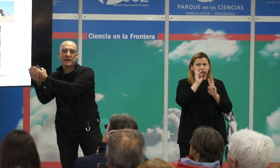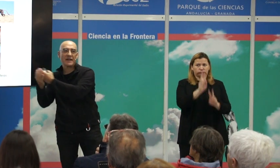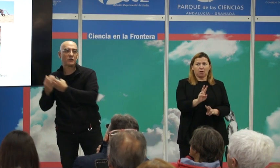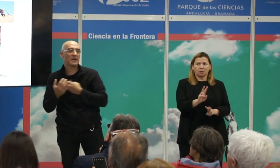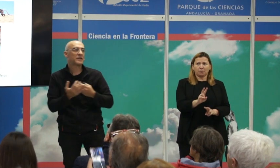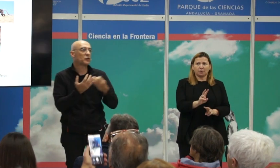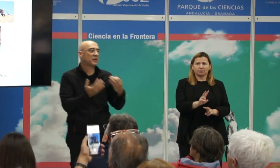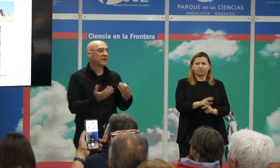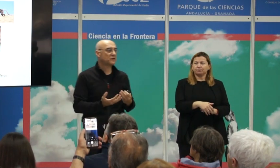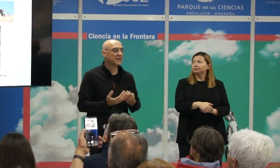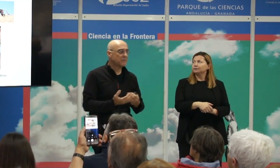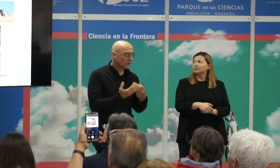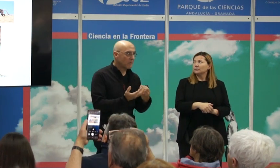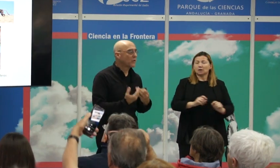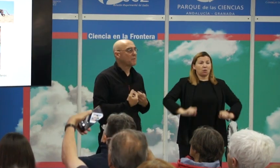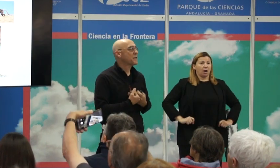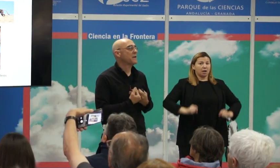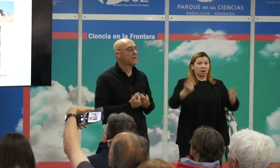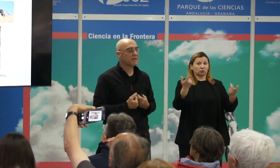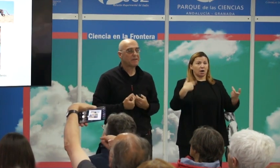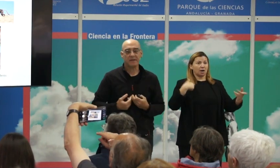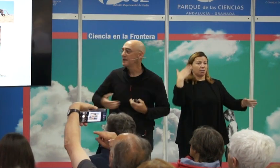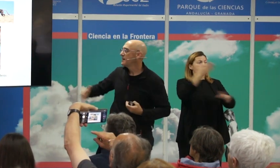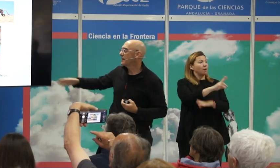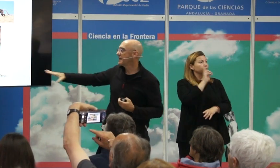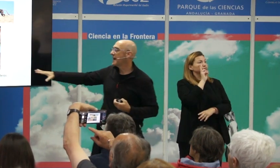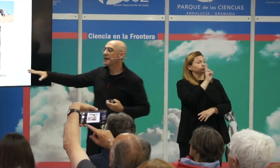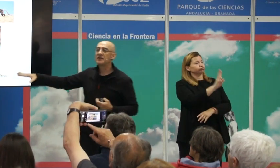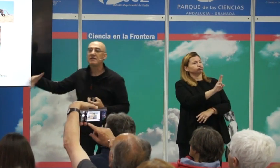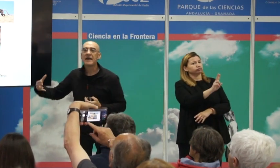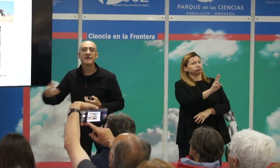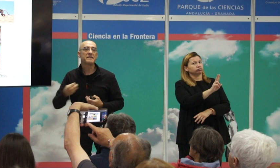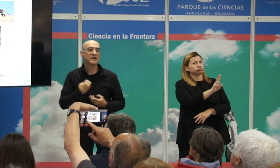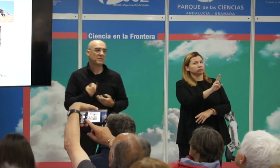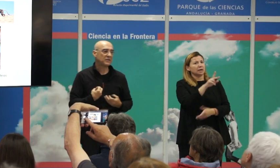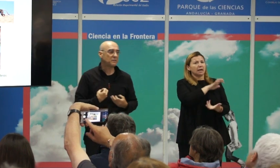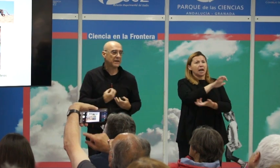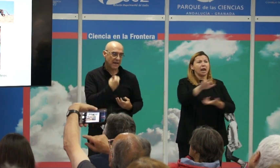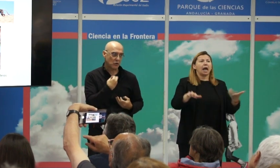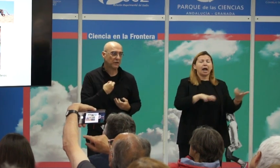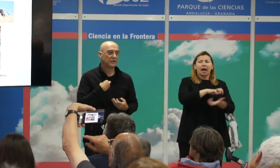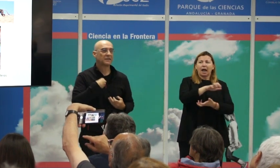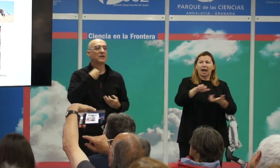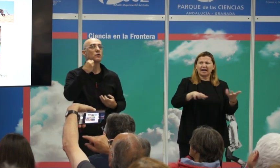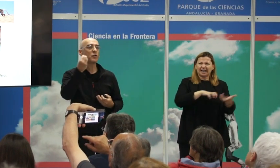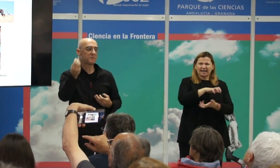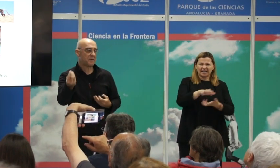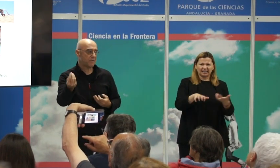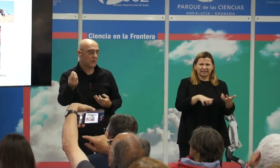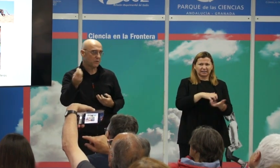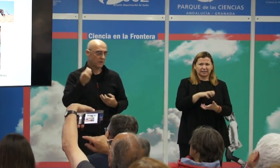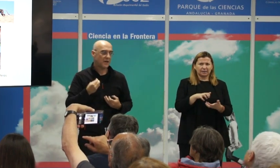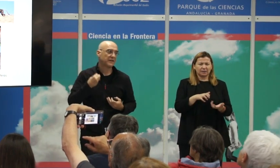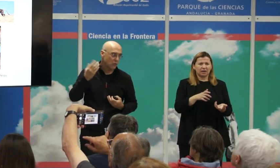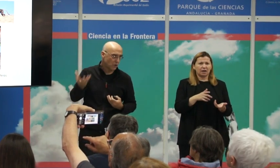cuando salga de la naturaleza y observar con detenimiento la puede apreciar inmediatamente es que la agresividad intraespecífica, la violencia hacia un con